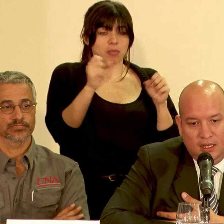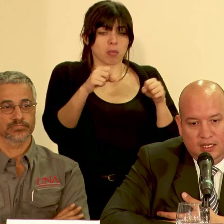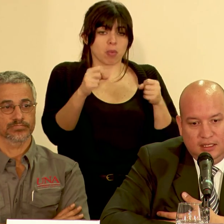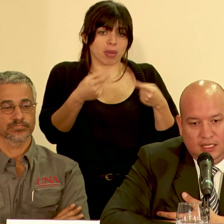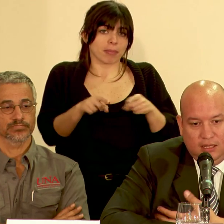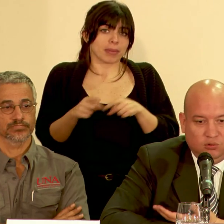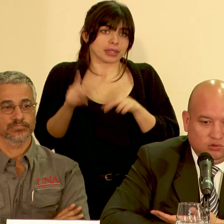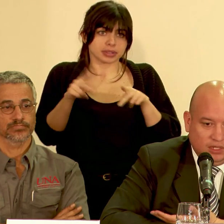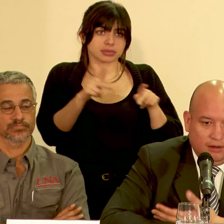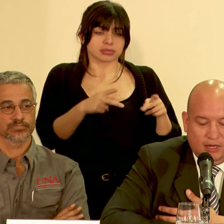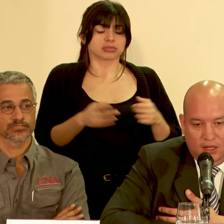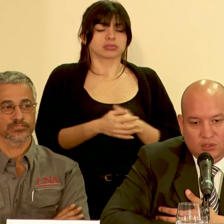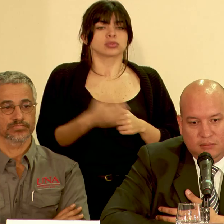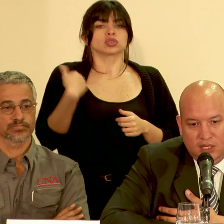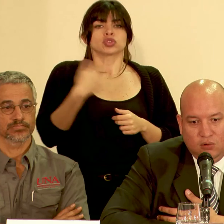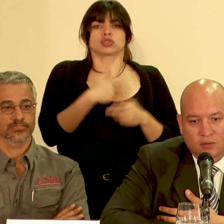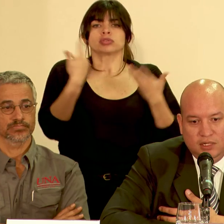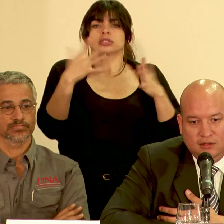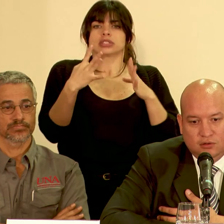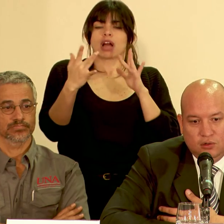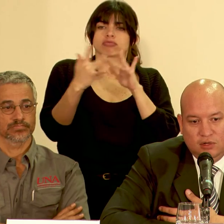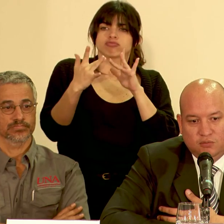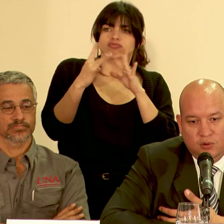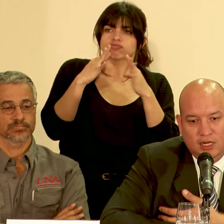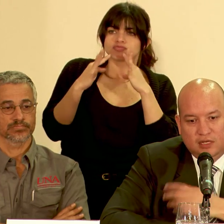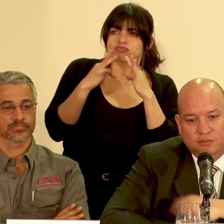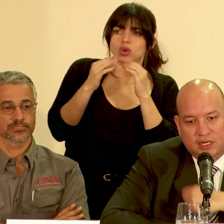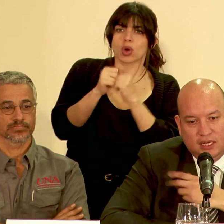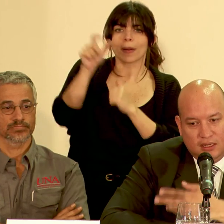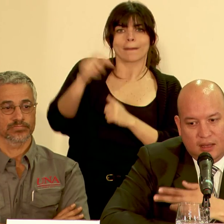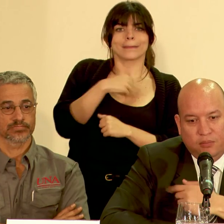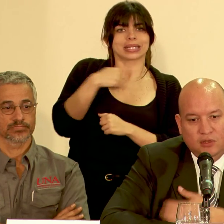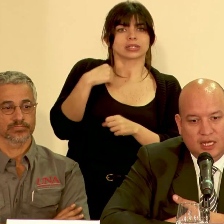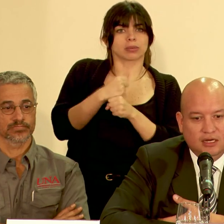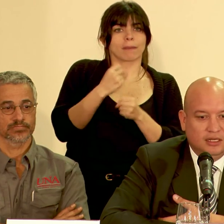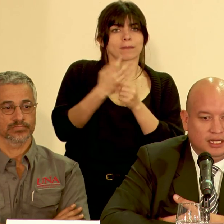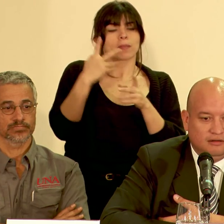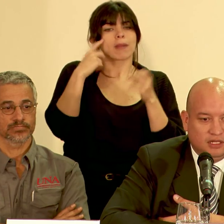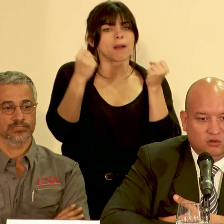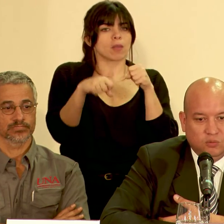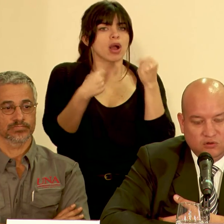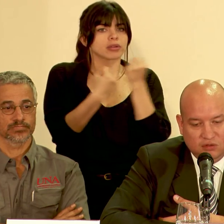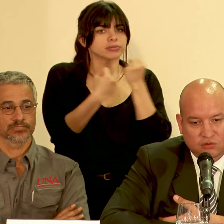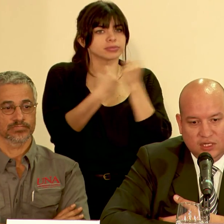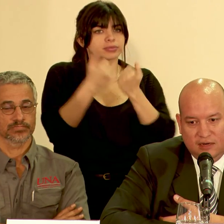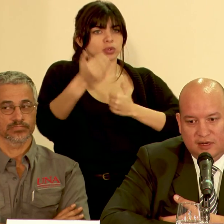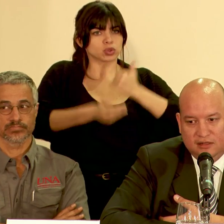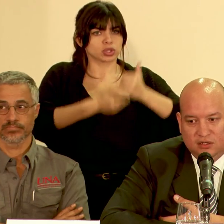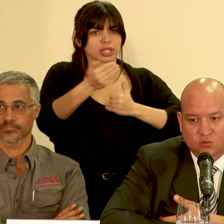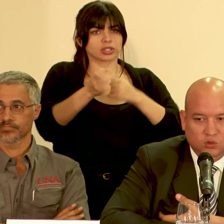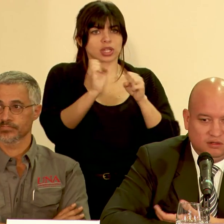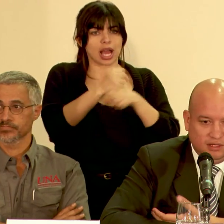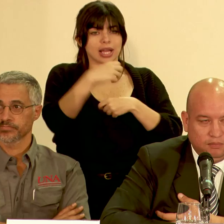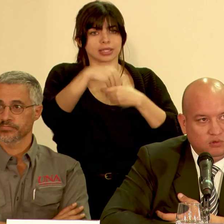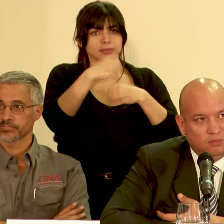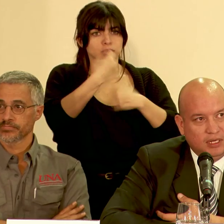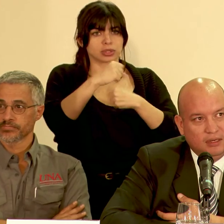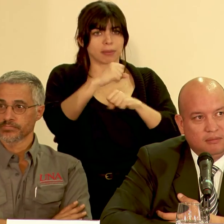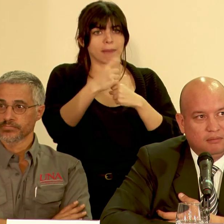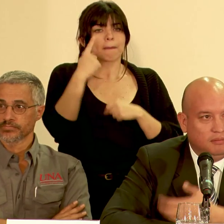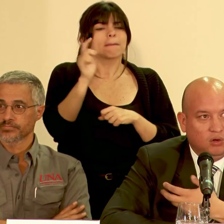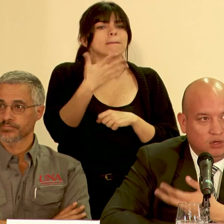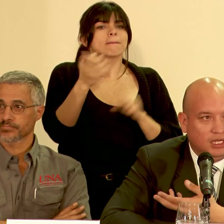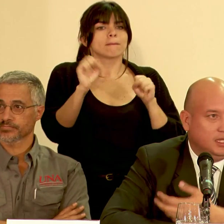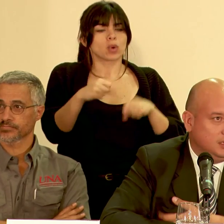hemos hablado también con el Ministro de Obras Públicas para apoyar los procesos que realicen los municipios